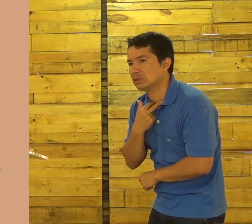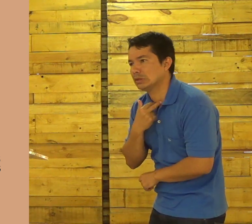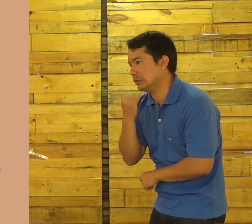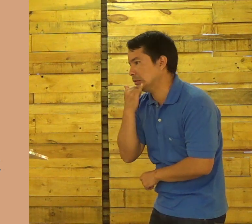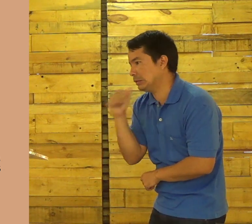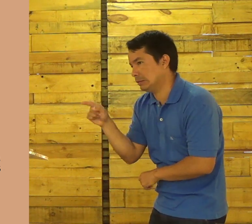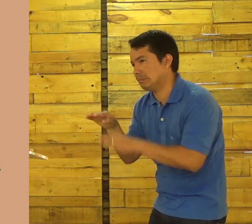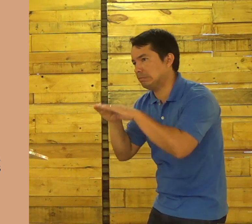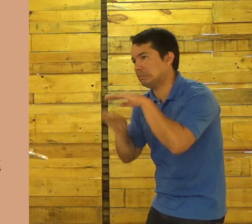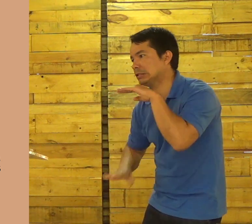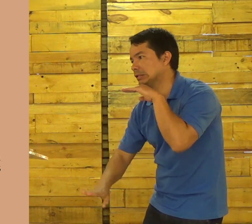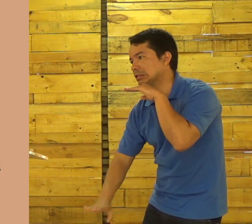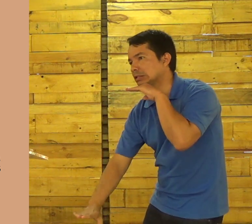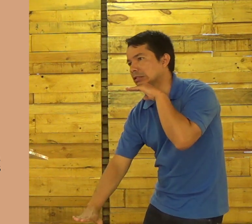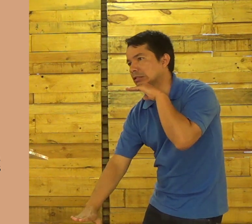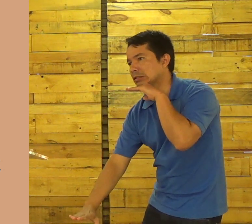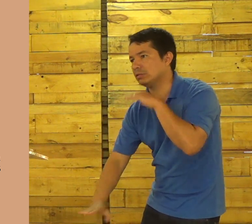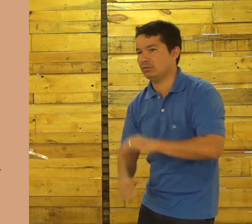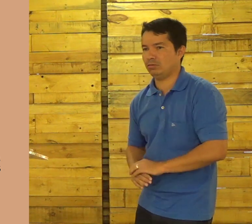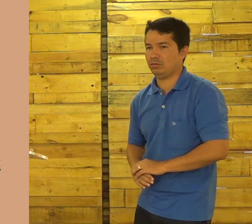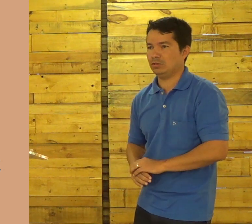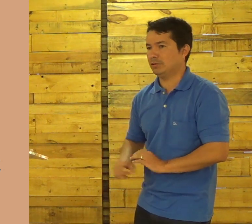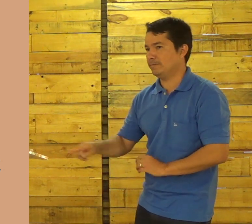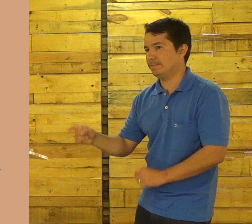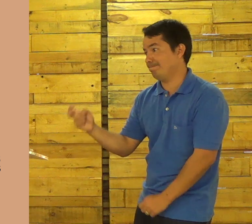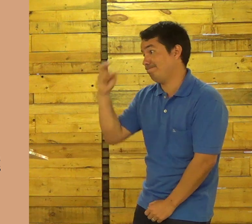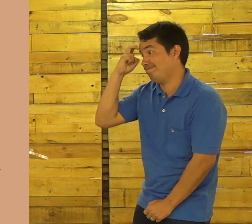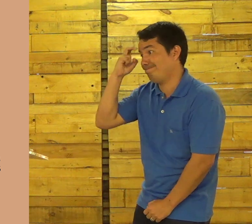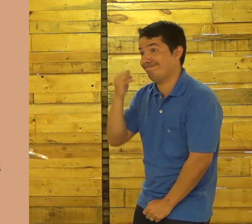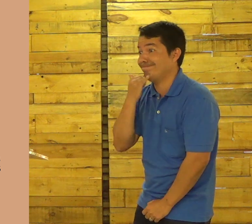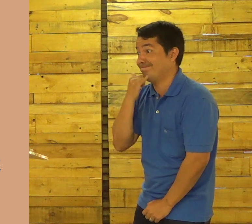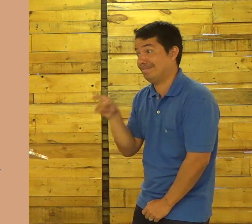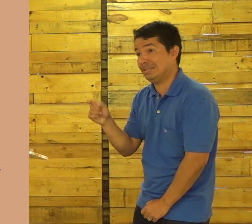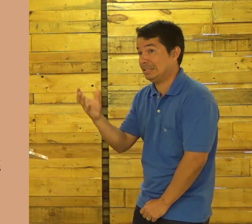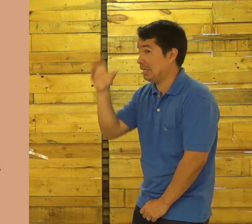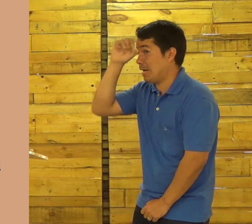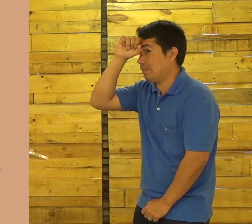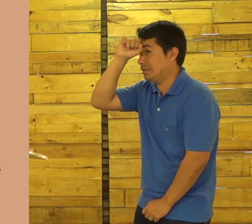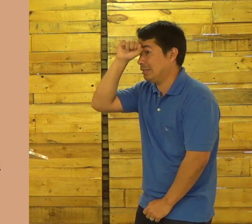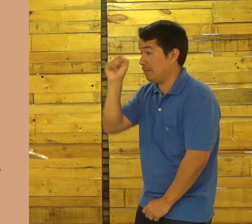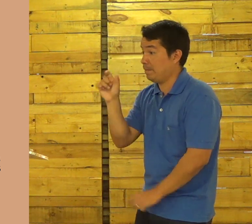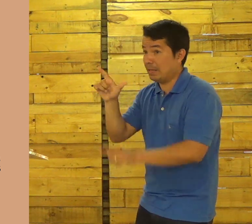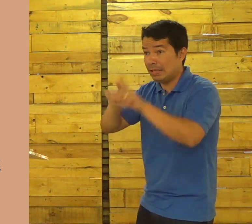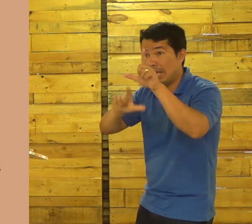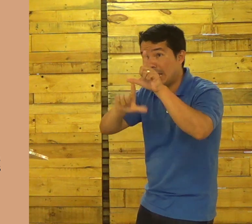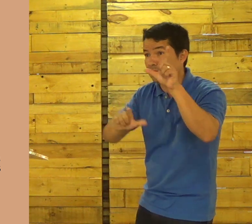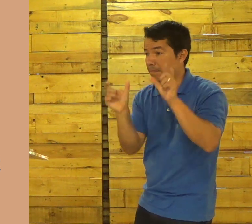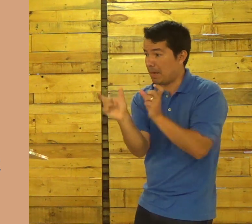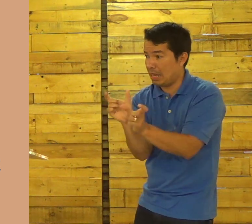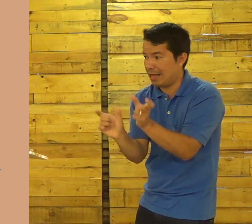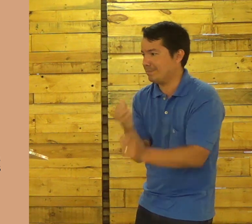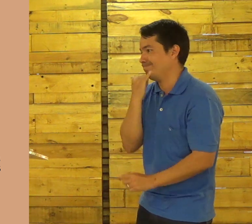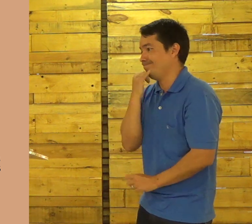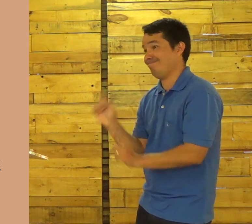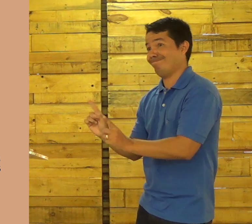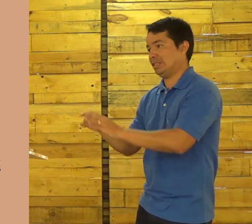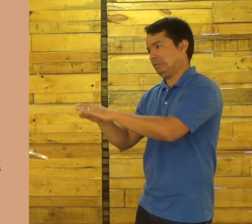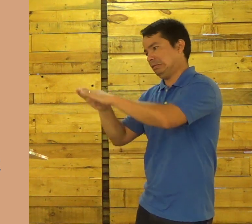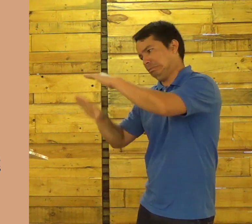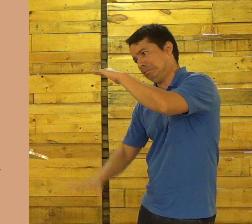fizeram isso, o mestre disse, desculpa, não posso ensiná-lo. Porque você não está apto para aprender. Não sabe as